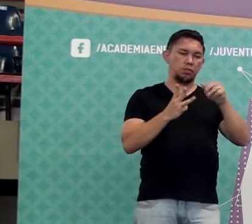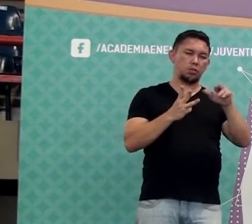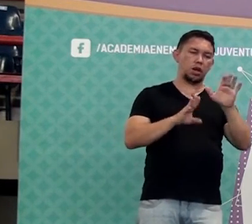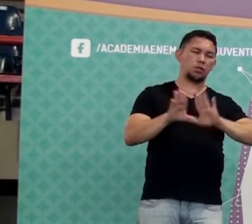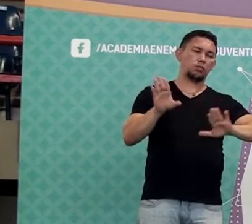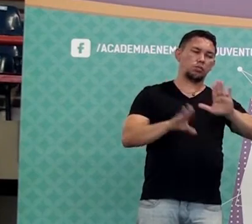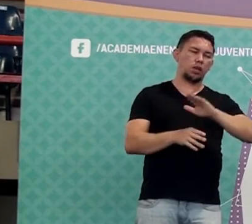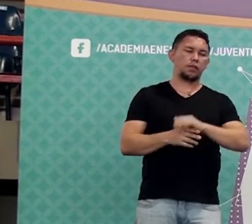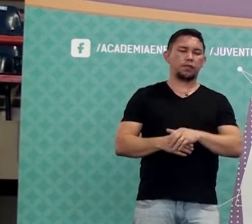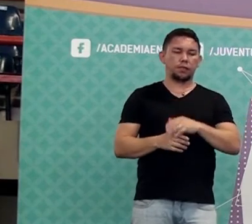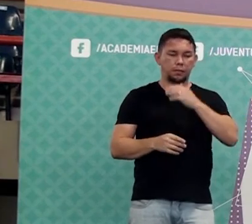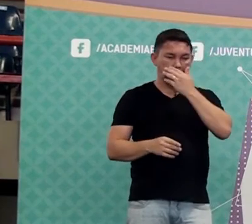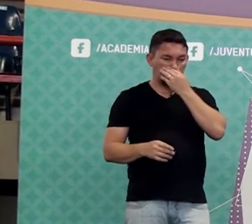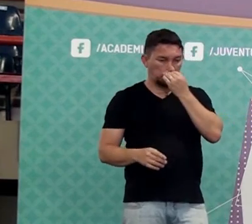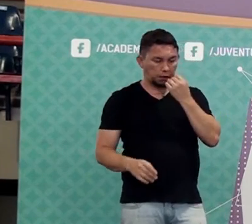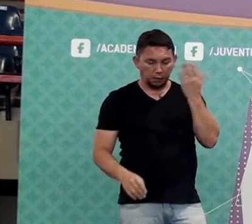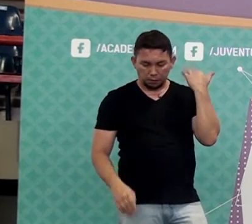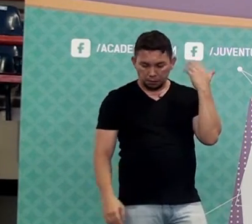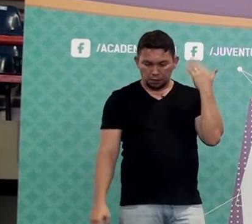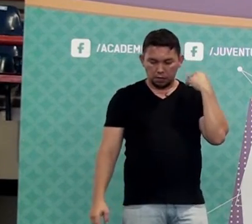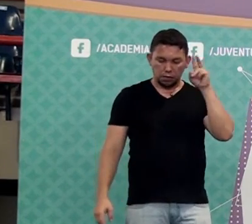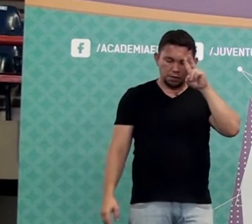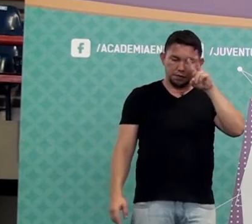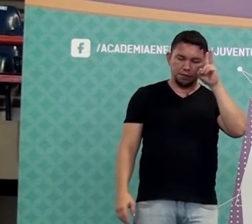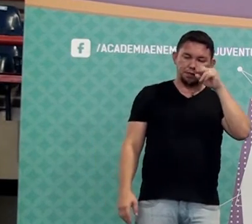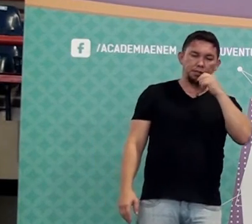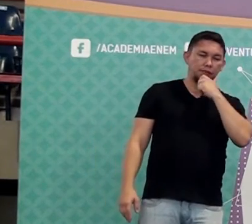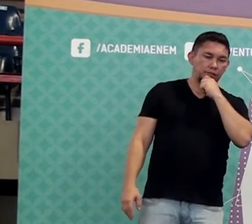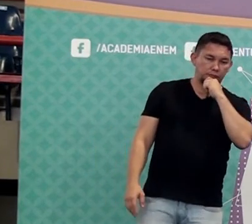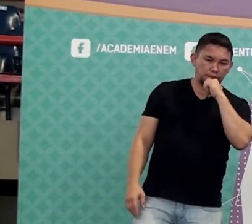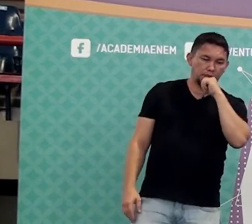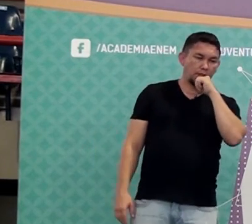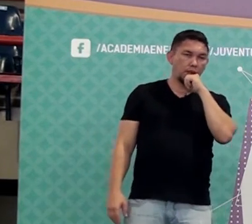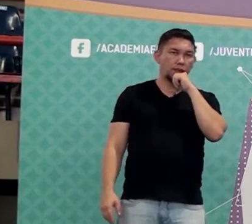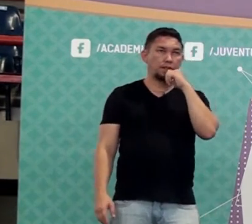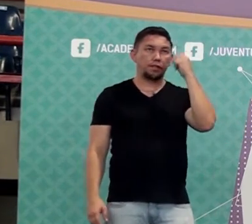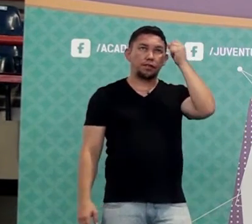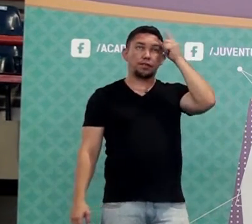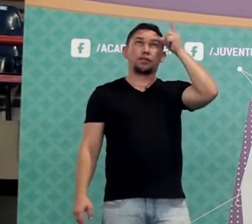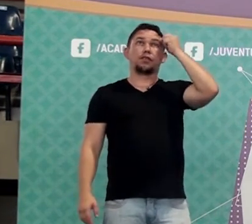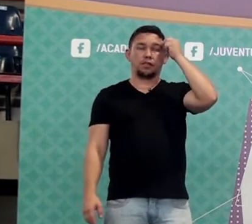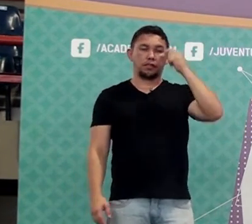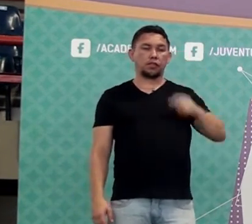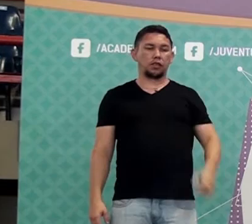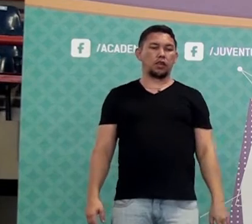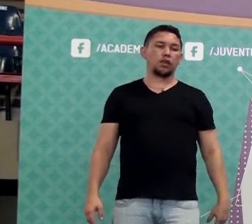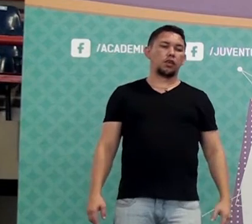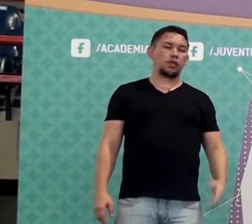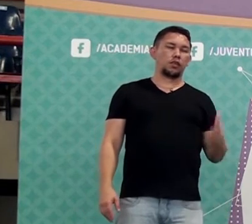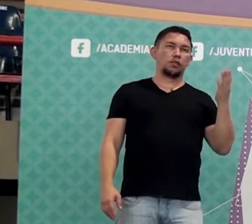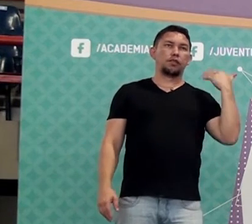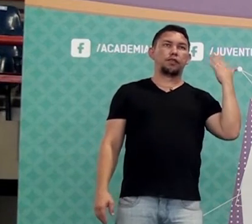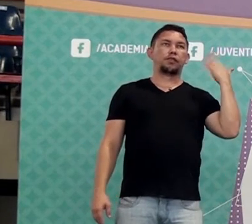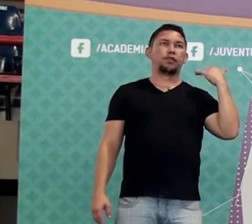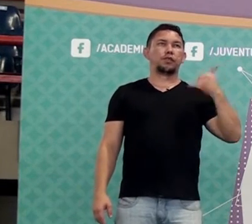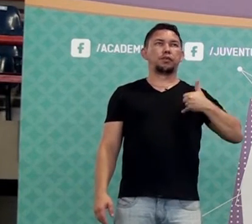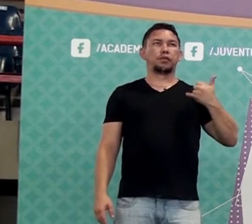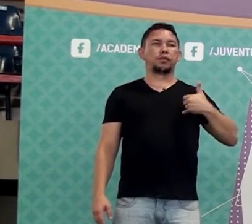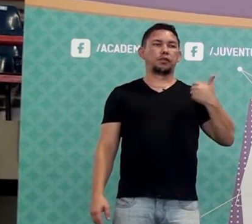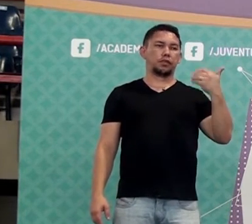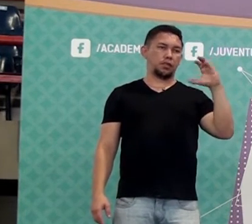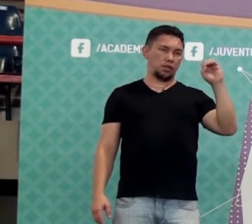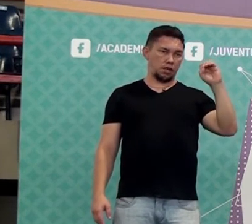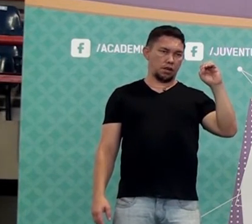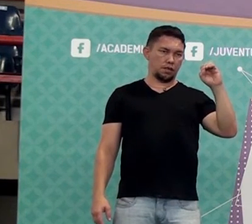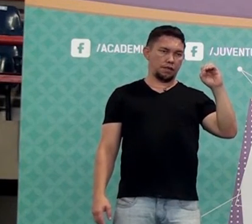muito cuidado, está legal? Eu me lembro, agora me lembrei, às vezes vem uns flash de memória na gente, quando eu tinha uns, acho que era uns dez anos de